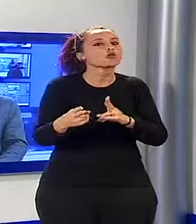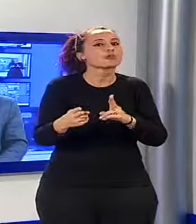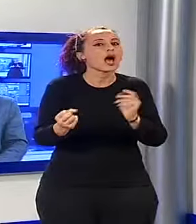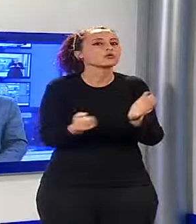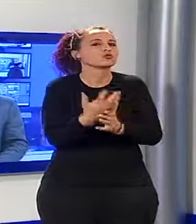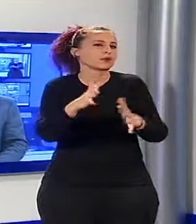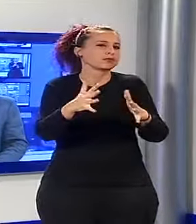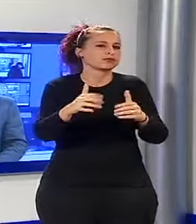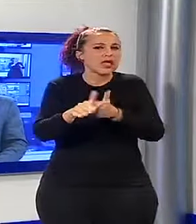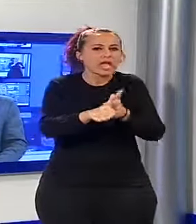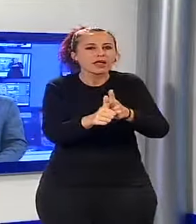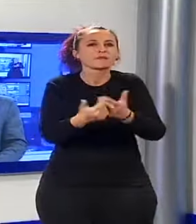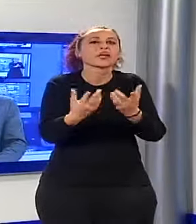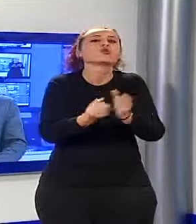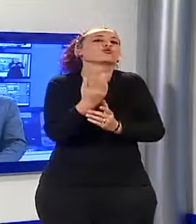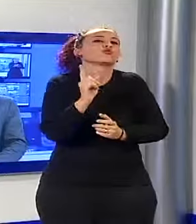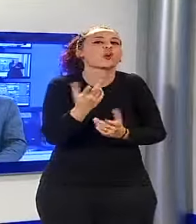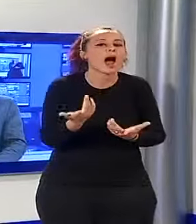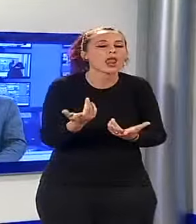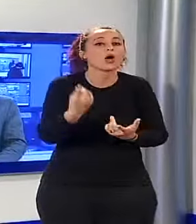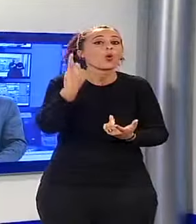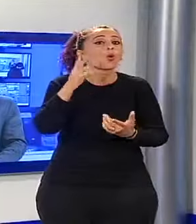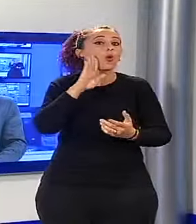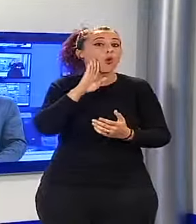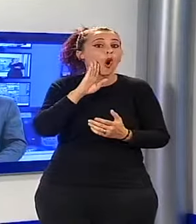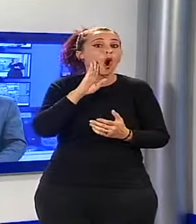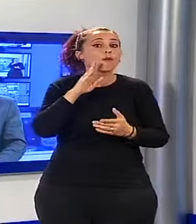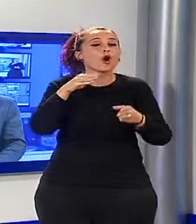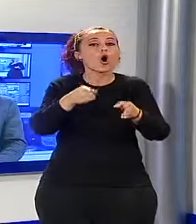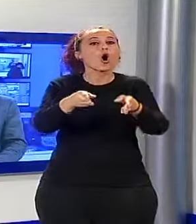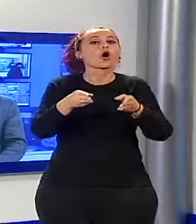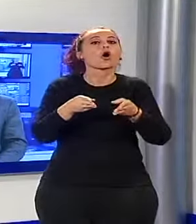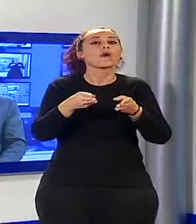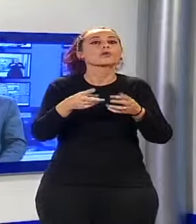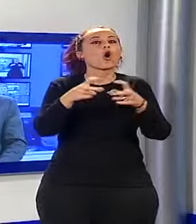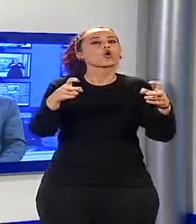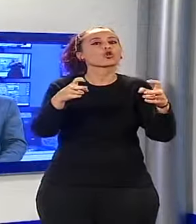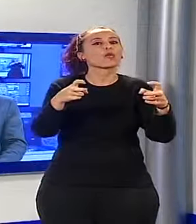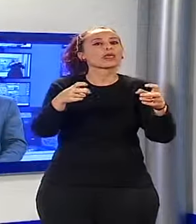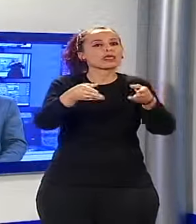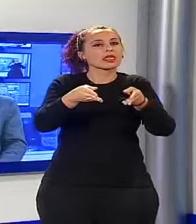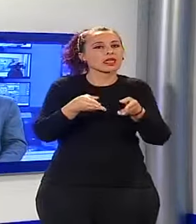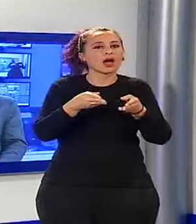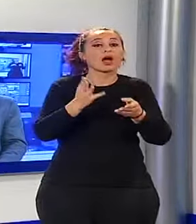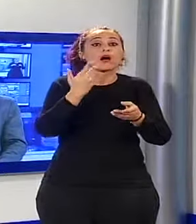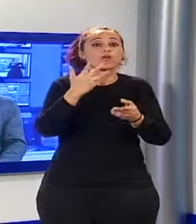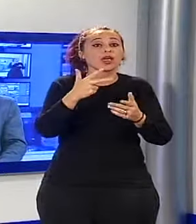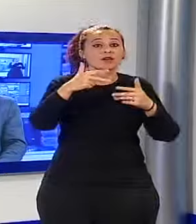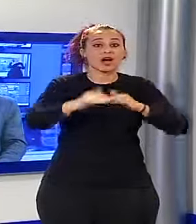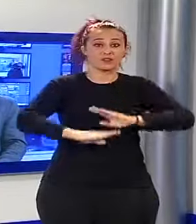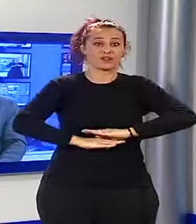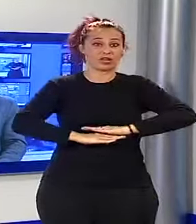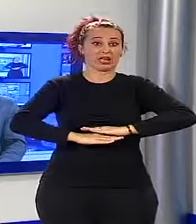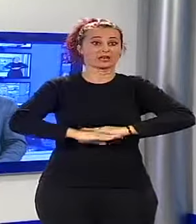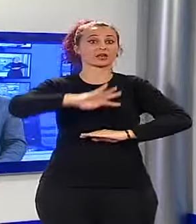Marte, dove un ricoverato nel reparto di ortopedia, un signore di Bologna, ha minacciato di gettarsi da una finestra